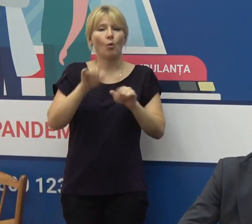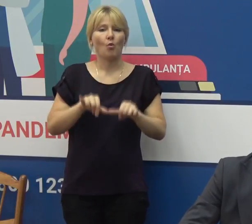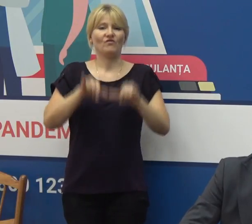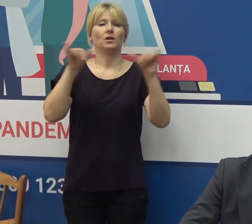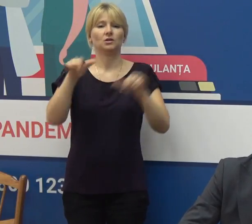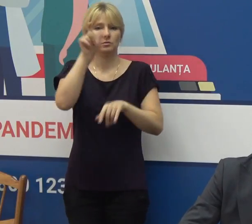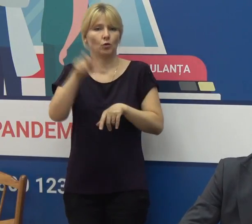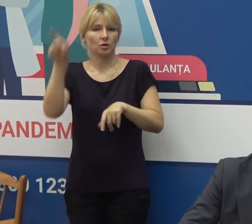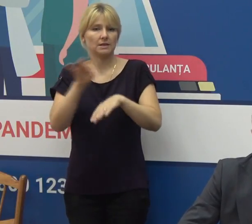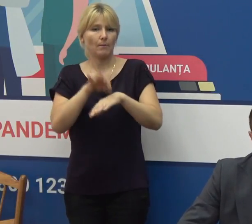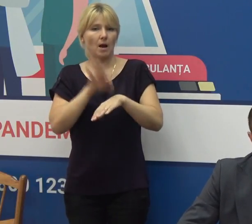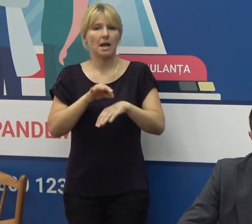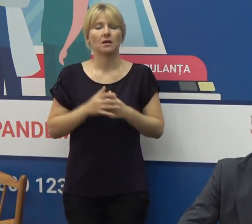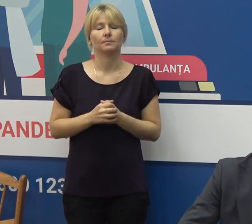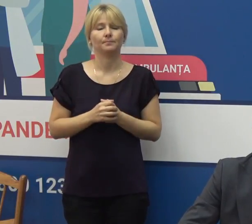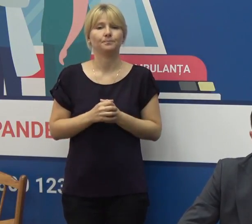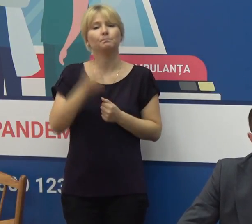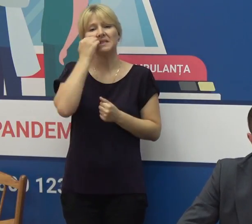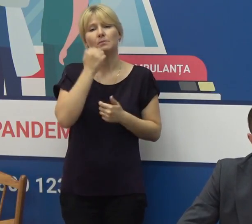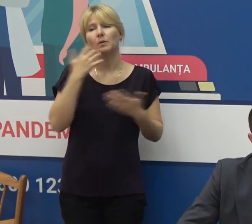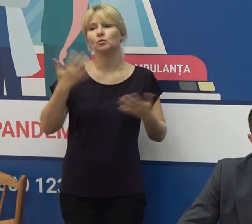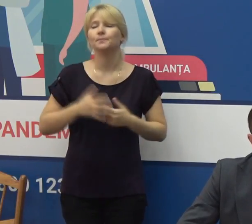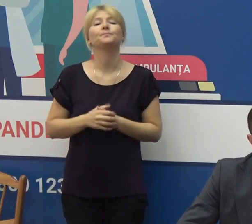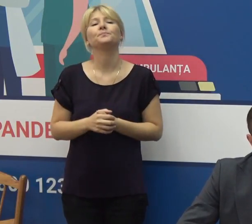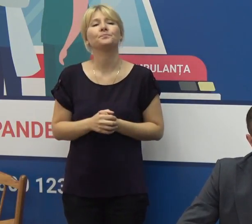de cazuri pentru a ne vaccina Mulțumesc